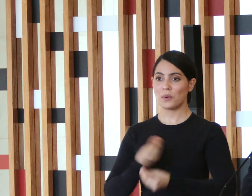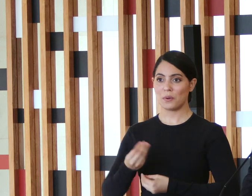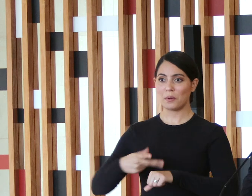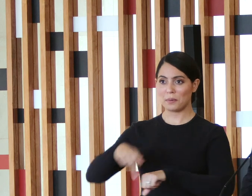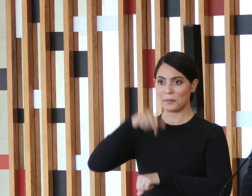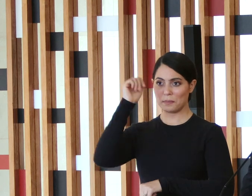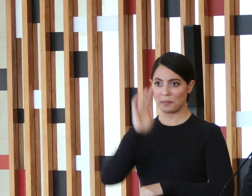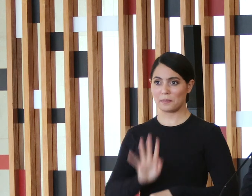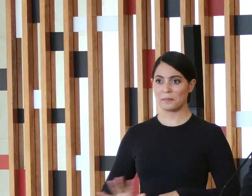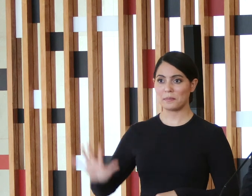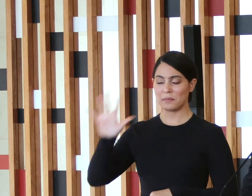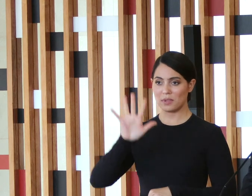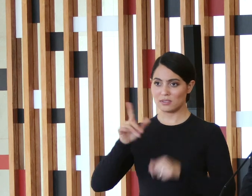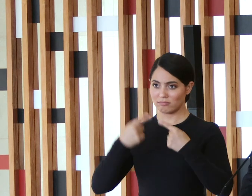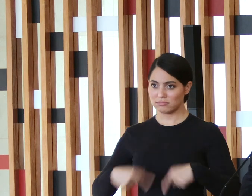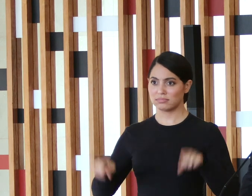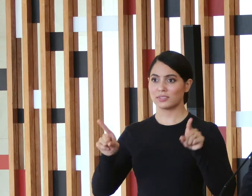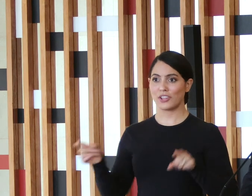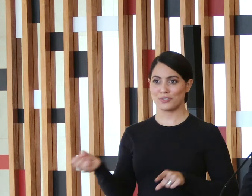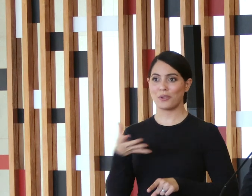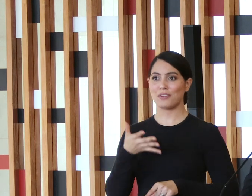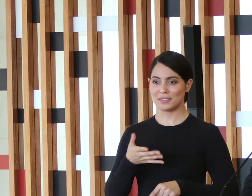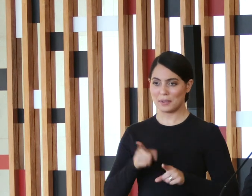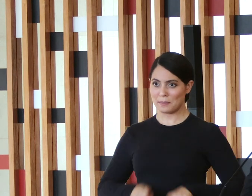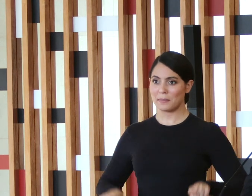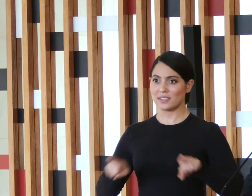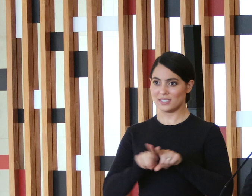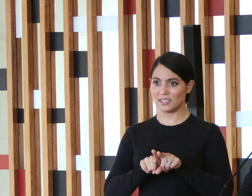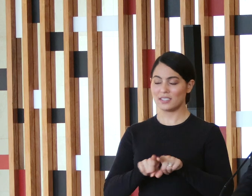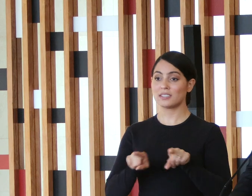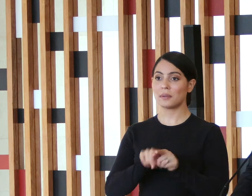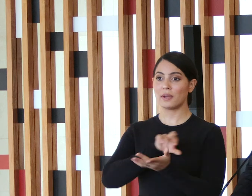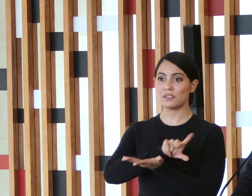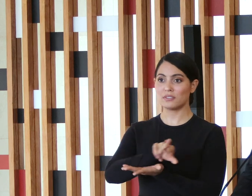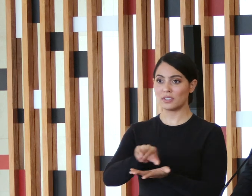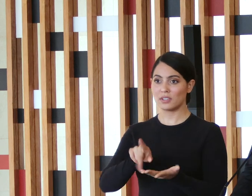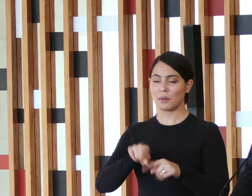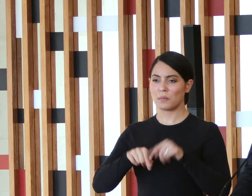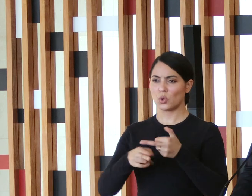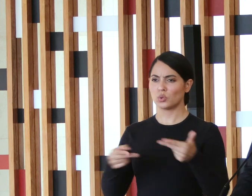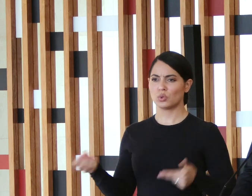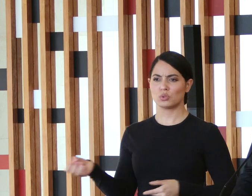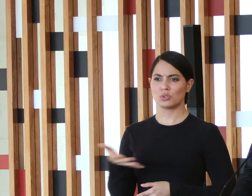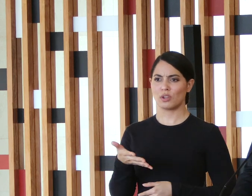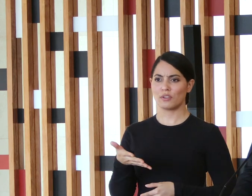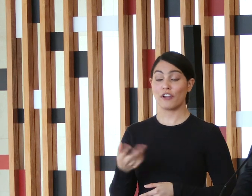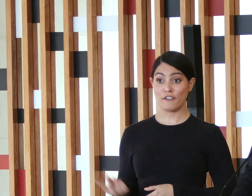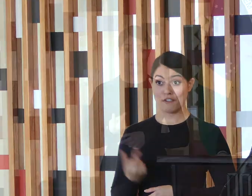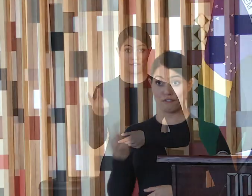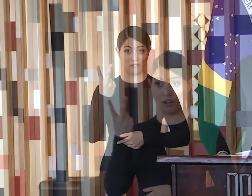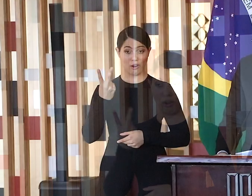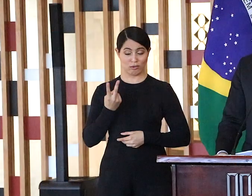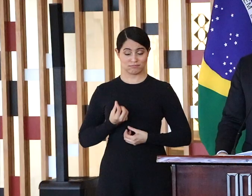tradicionais abrir novos mercados fomentar parcerias diversificar produtos agregar valor e